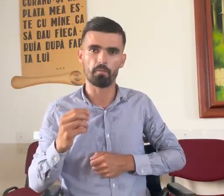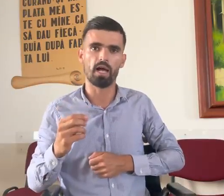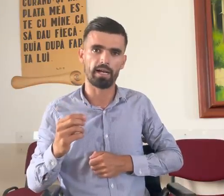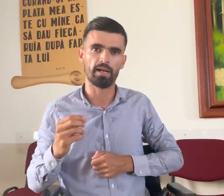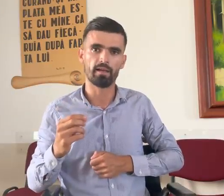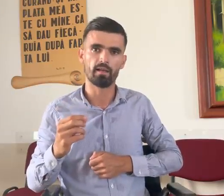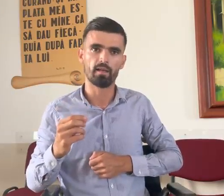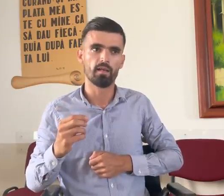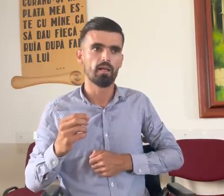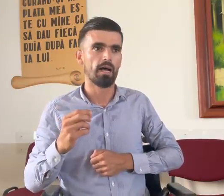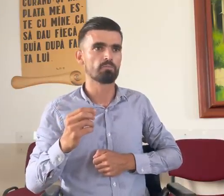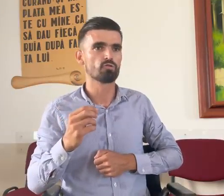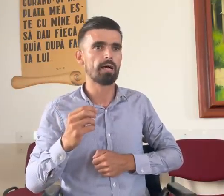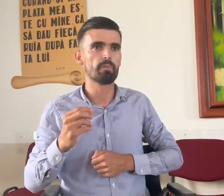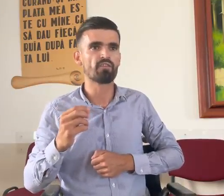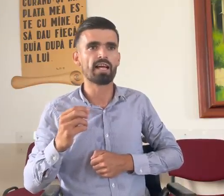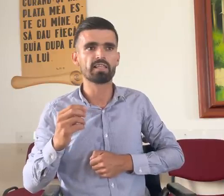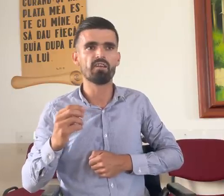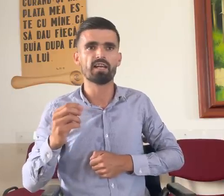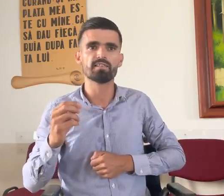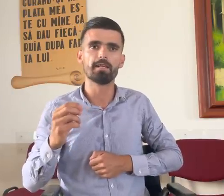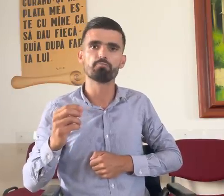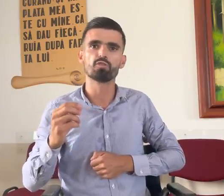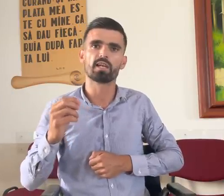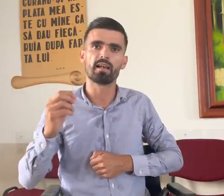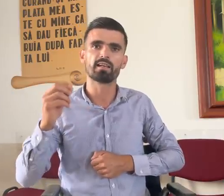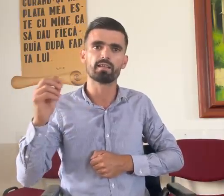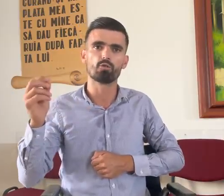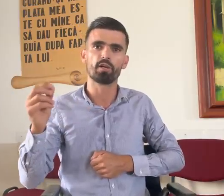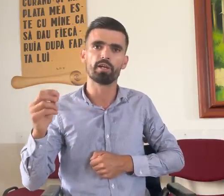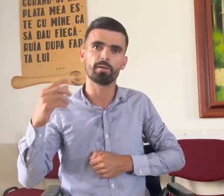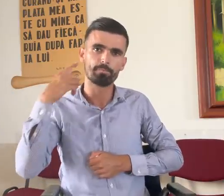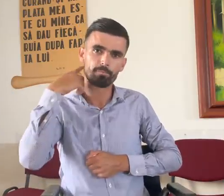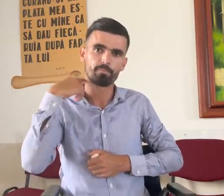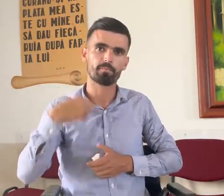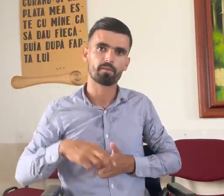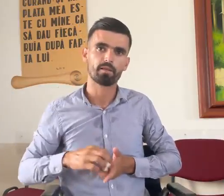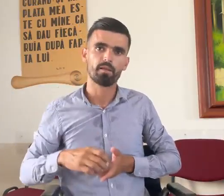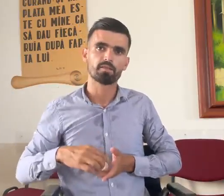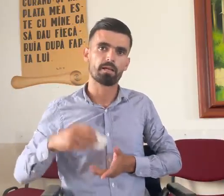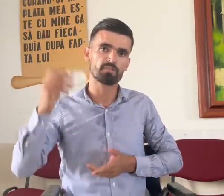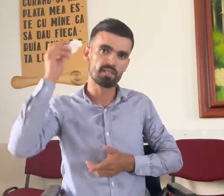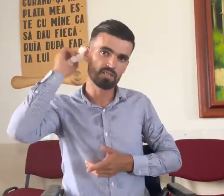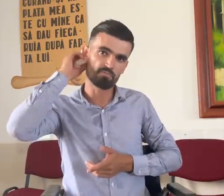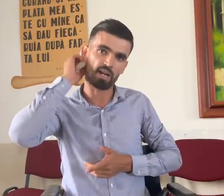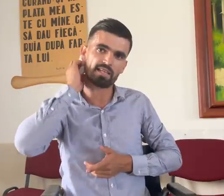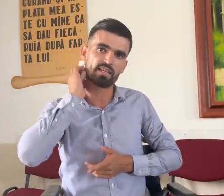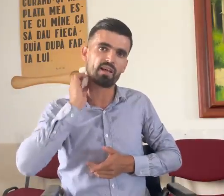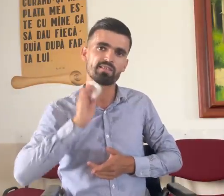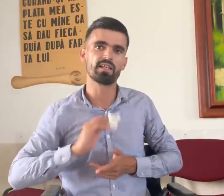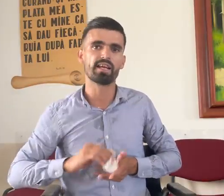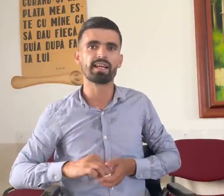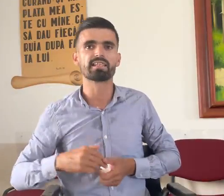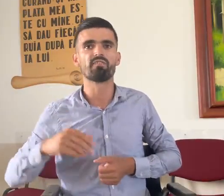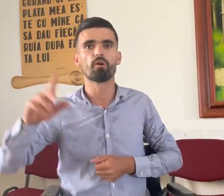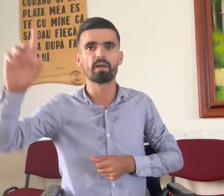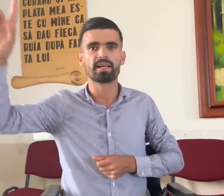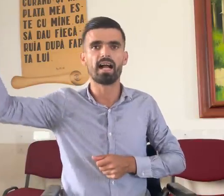mare. Am sunat pe fratele Vasile Puțera în călătorie și am zis, frate Vasile, cred că voi pleca